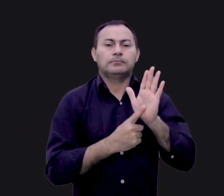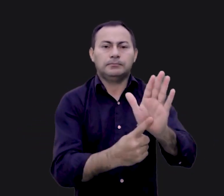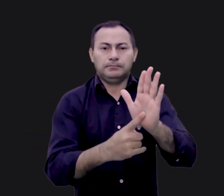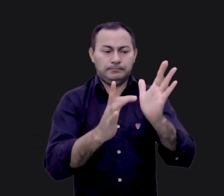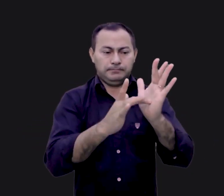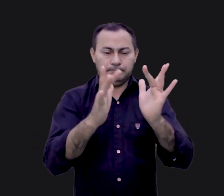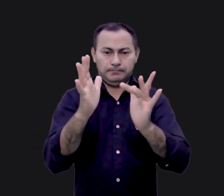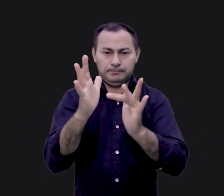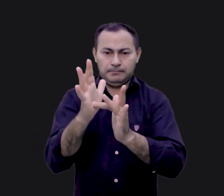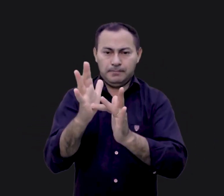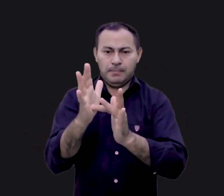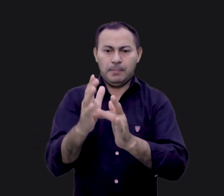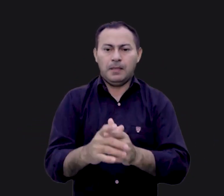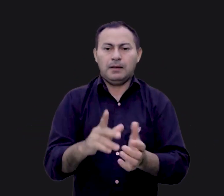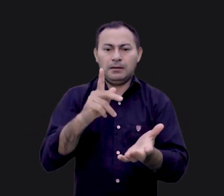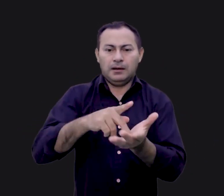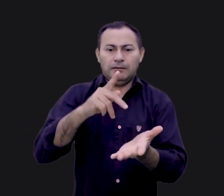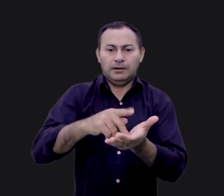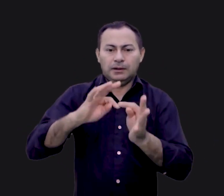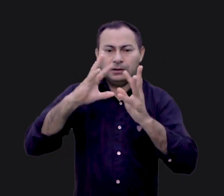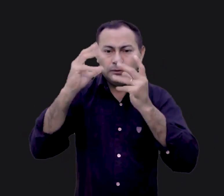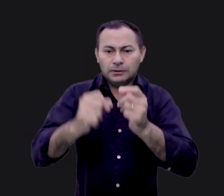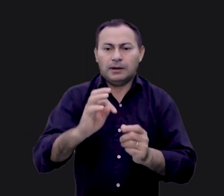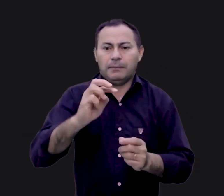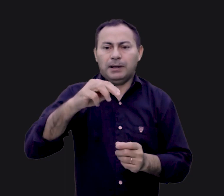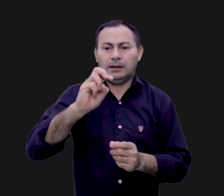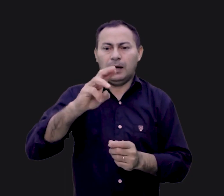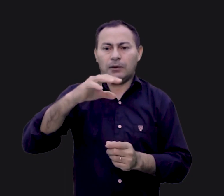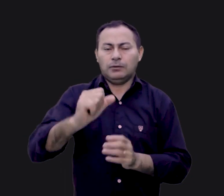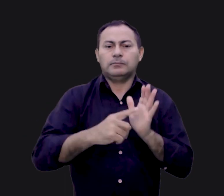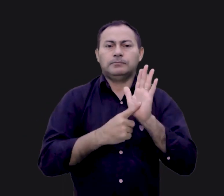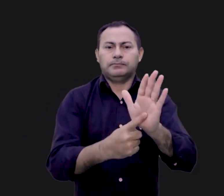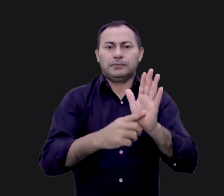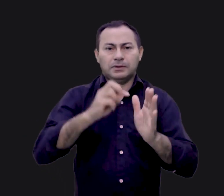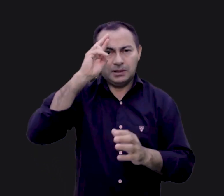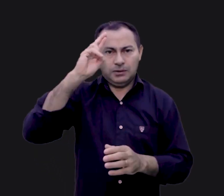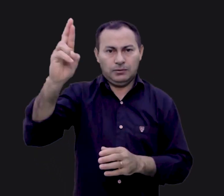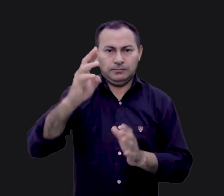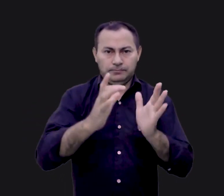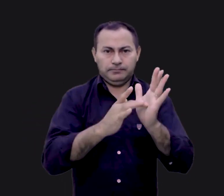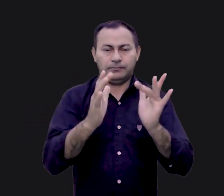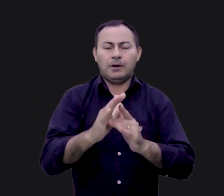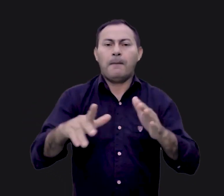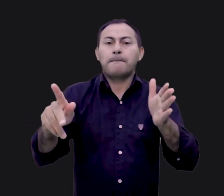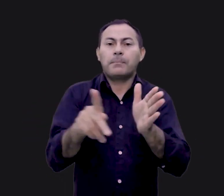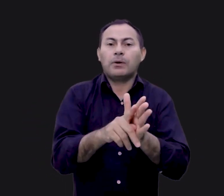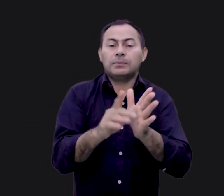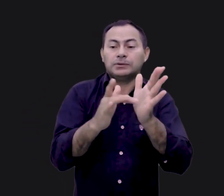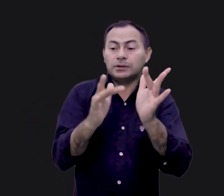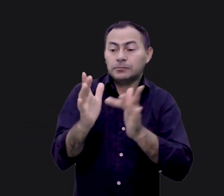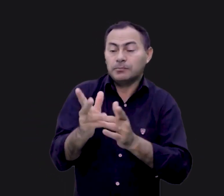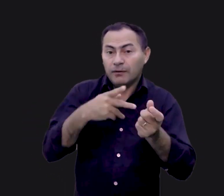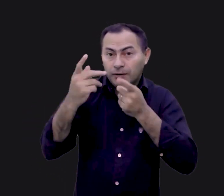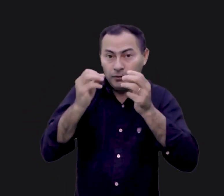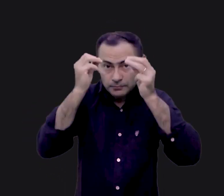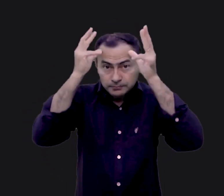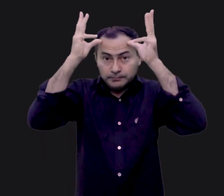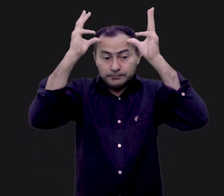retrato de Jesus Cristo. Na verdade, todo tabernáculo é um retrato do Senhor Jesus. Quando o próprio Jesus disse que Moisés havia